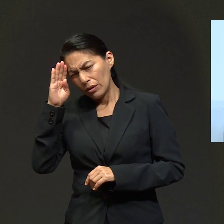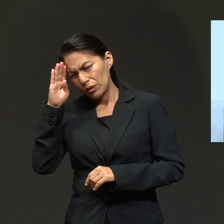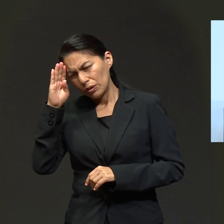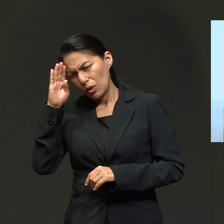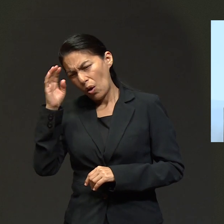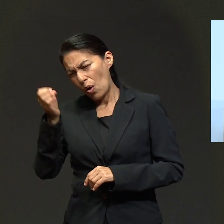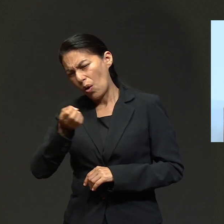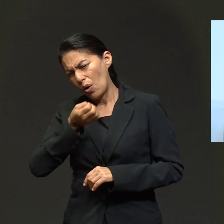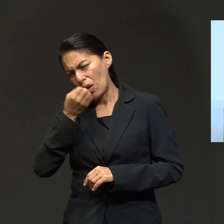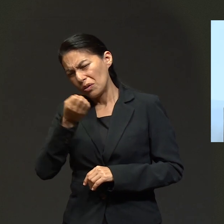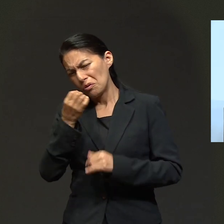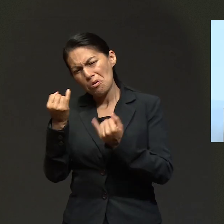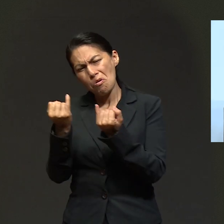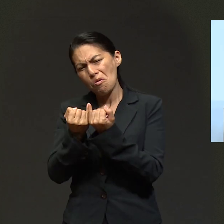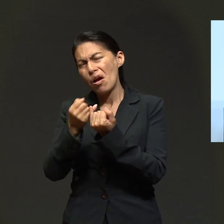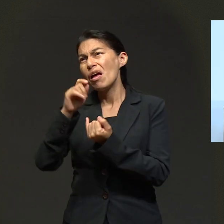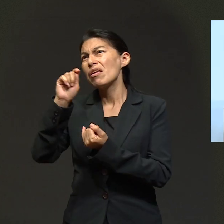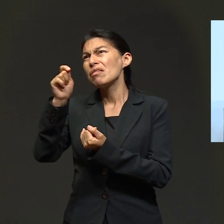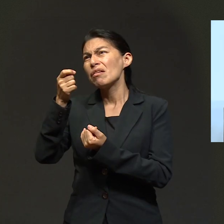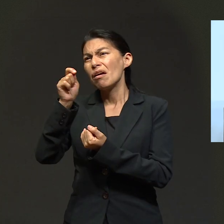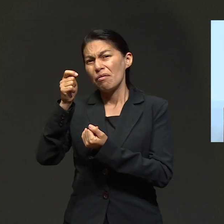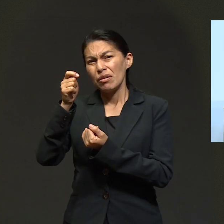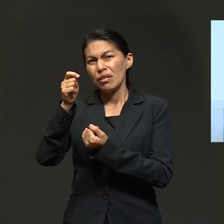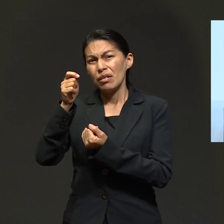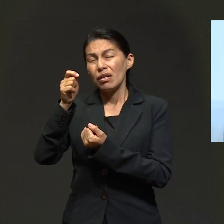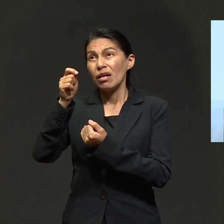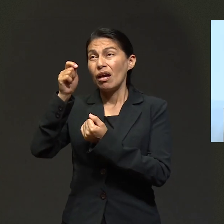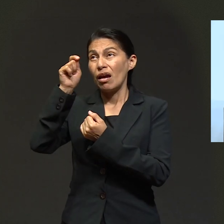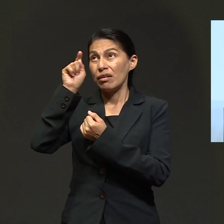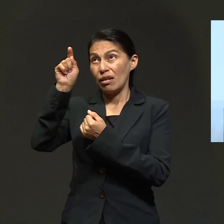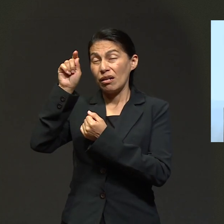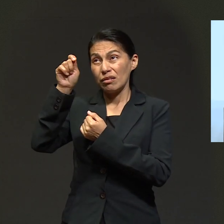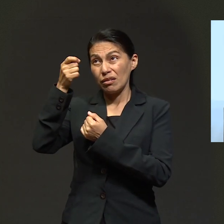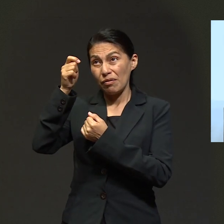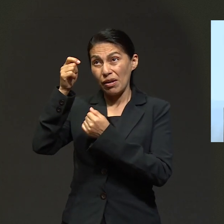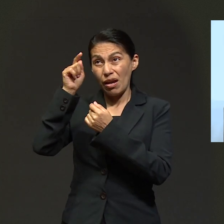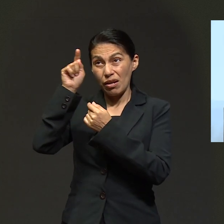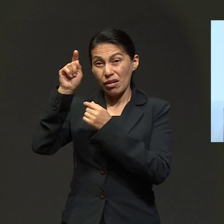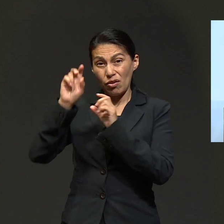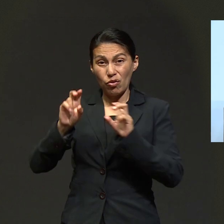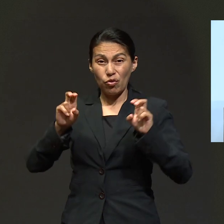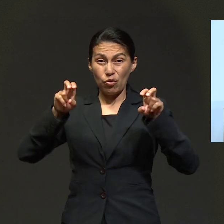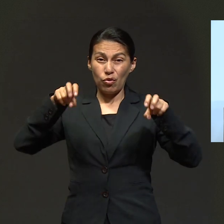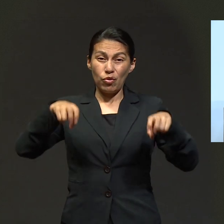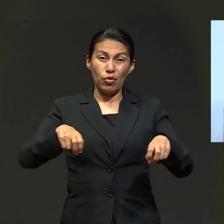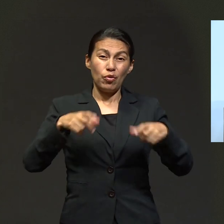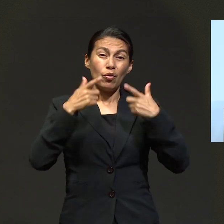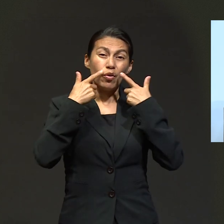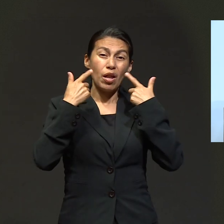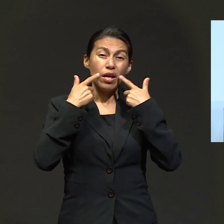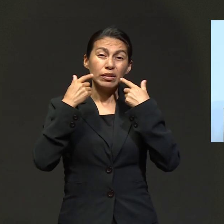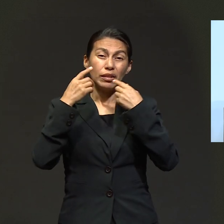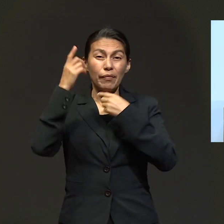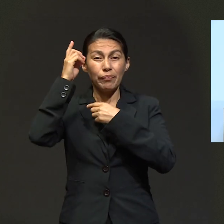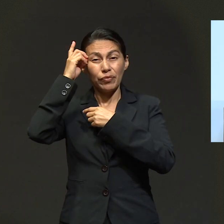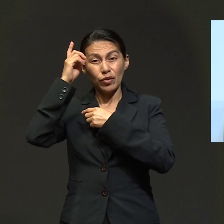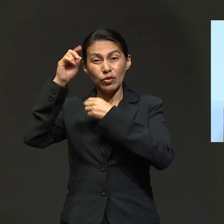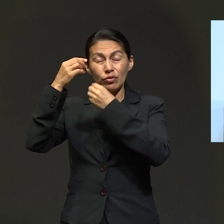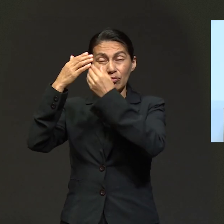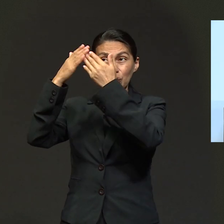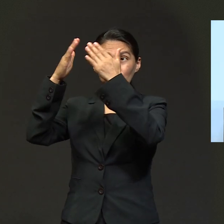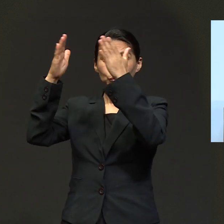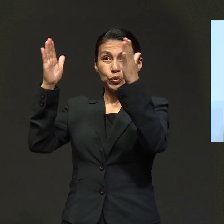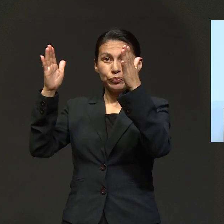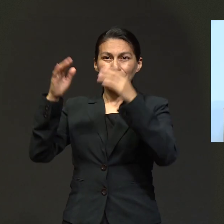Siento que la oración es la llave, una llave que me ha abierto el trono de la gracia de Dios, porque